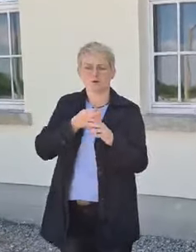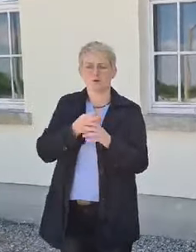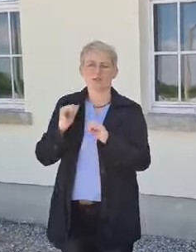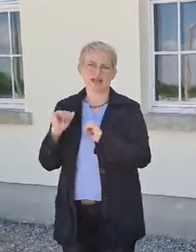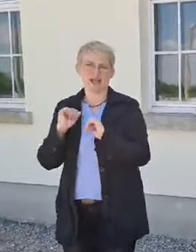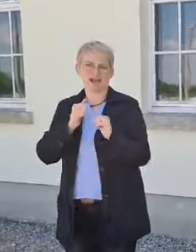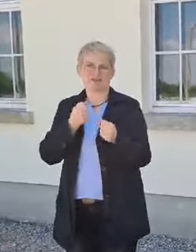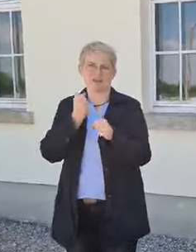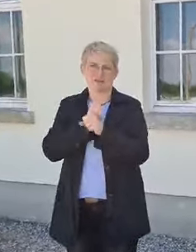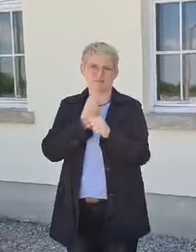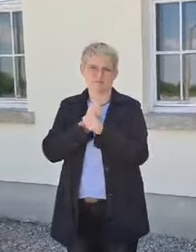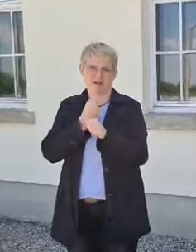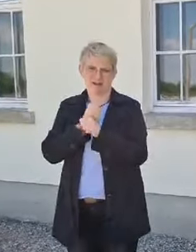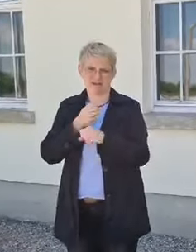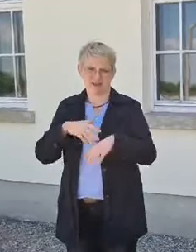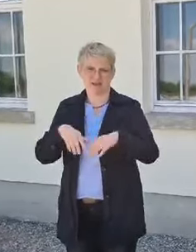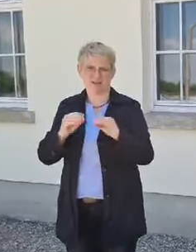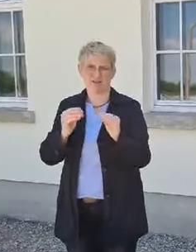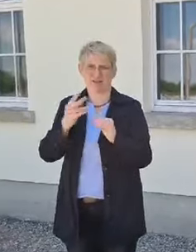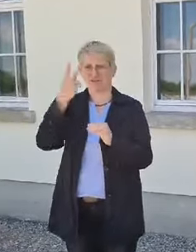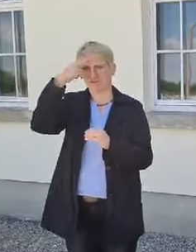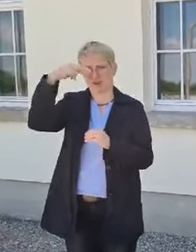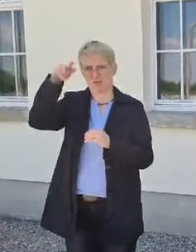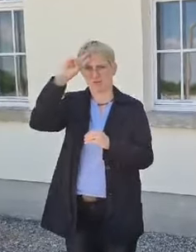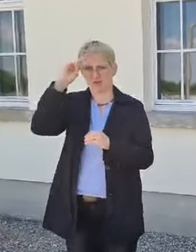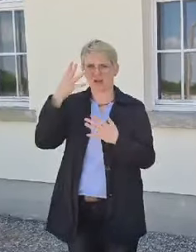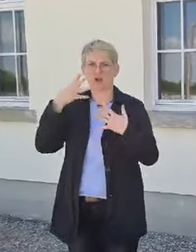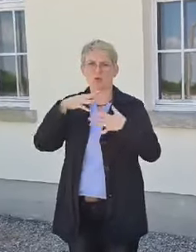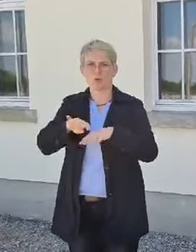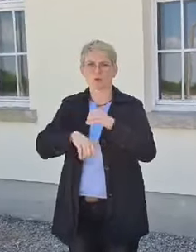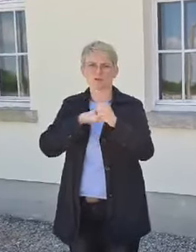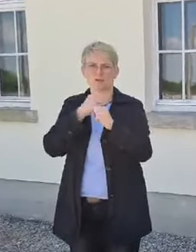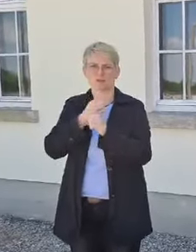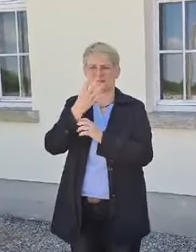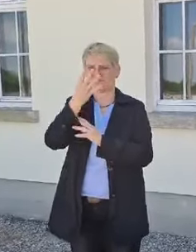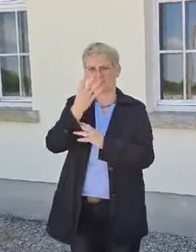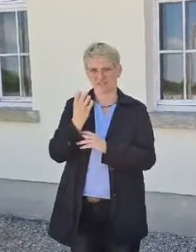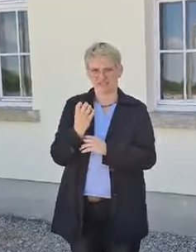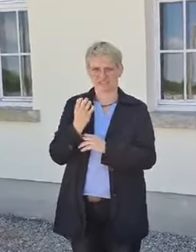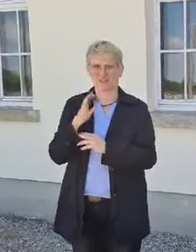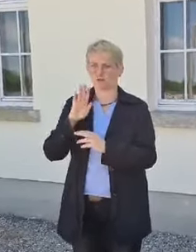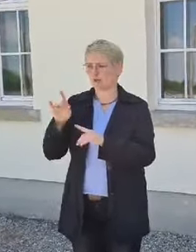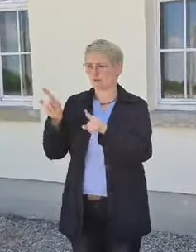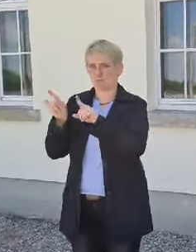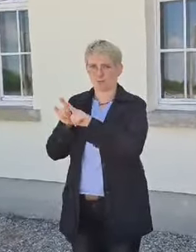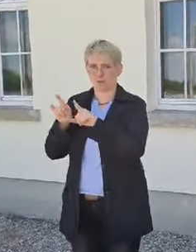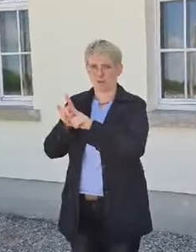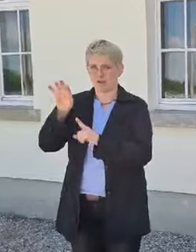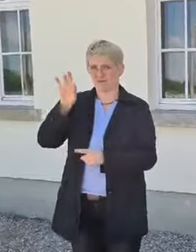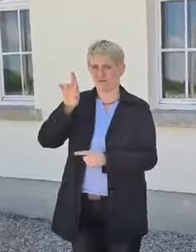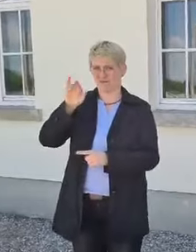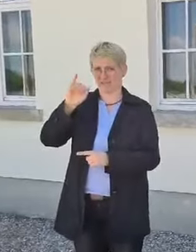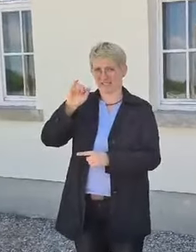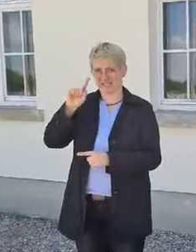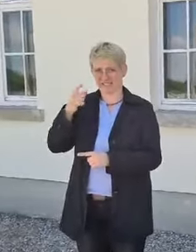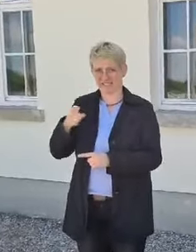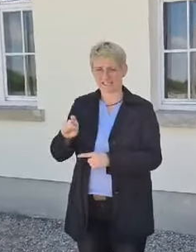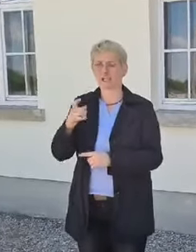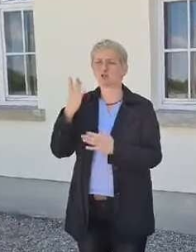Bekam dann im Februar 1940 ein Telegramm von seinem Bruder Fritz, der in Amerika lebte,